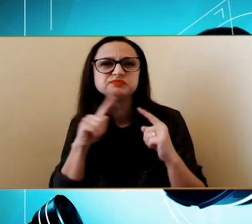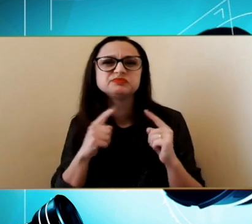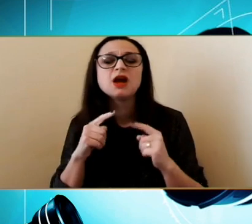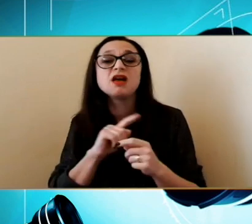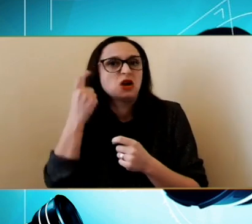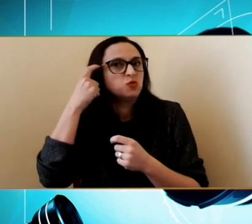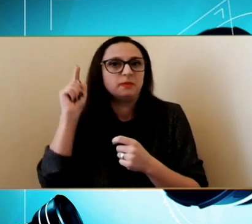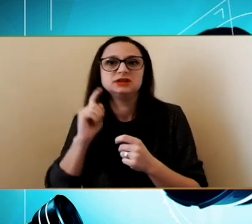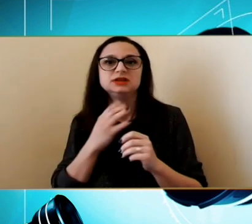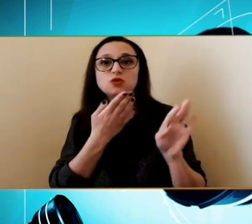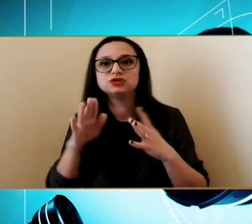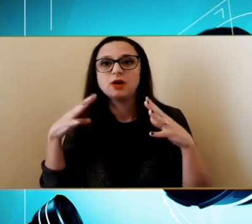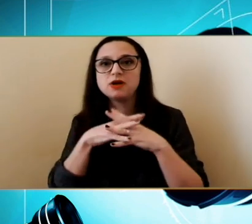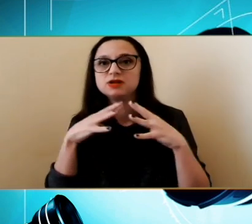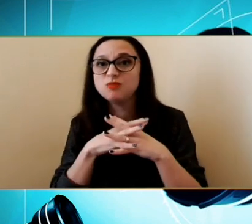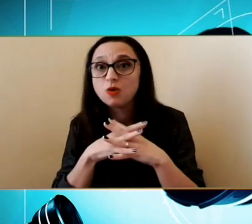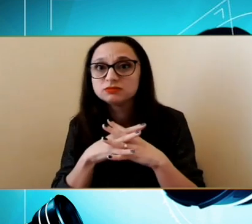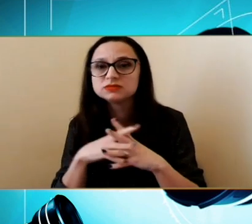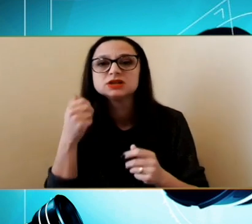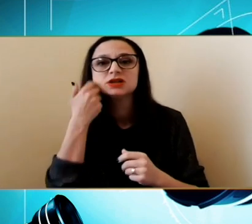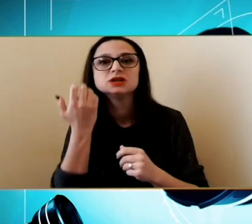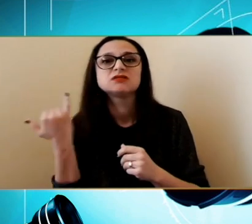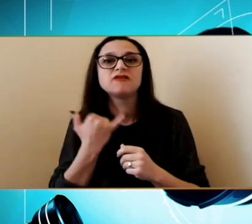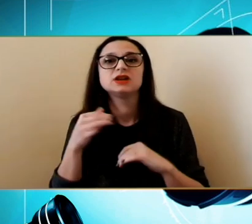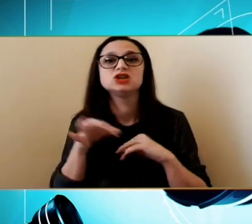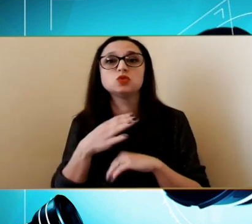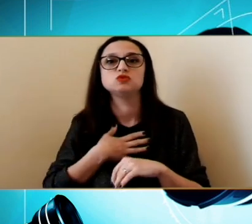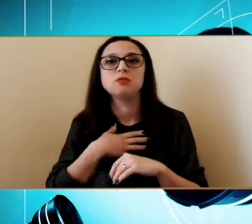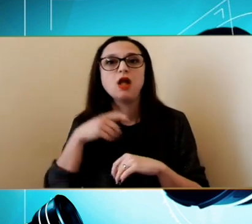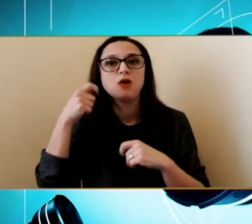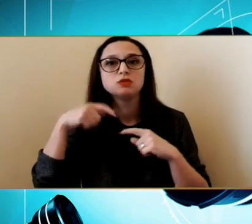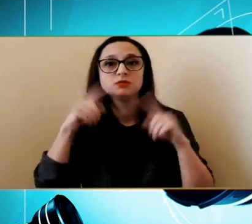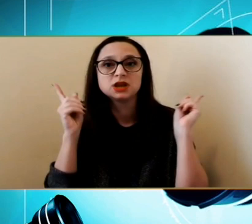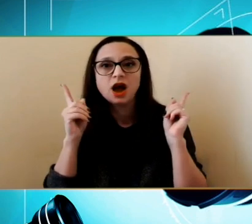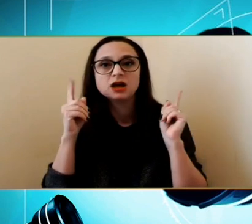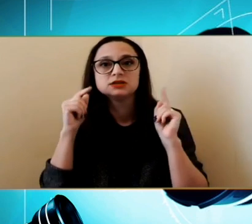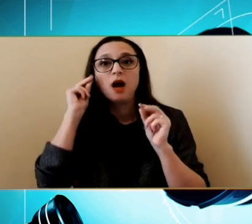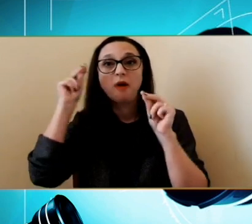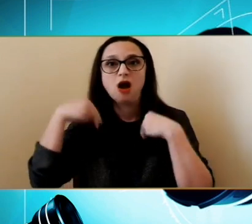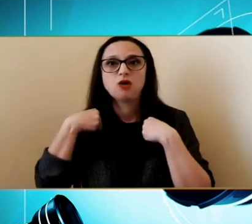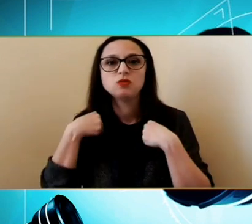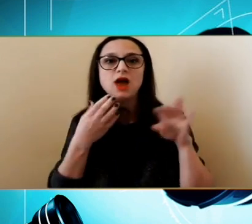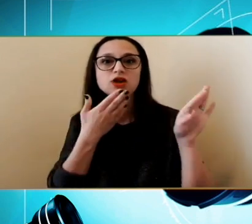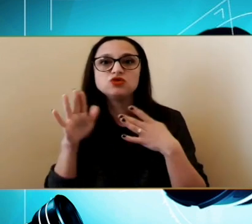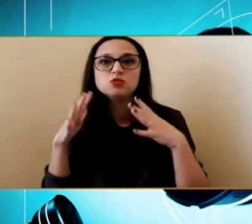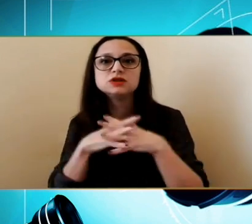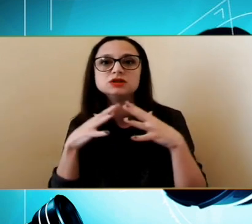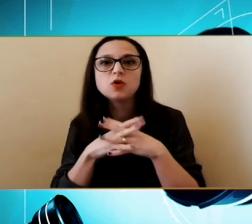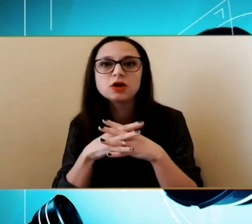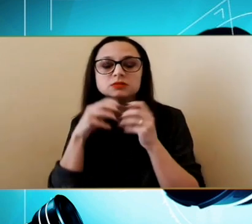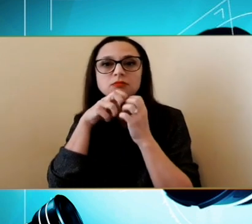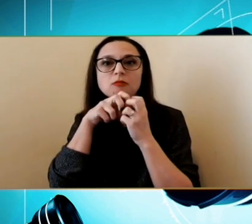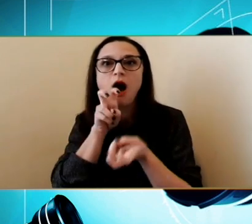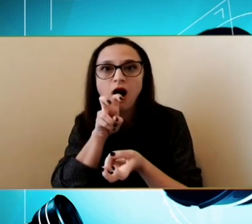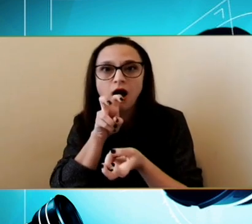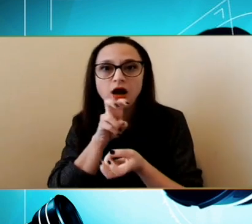Războiul Și când a venit Soțul meu dimineața Să-mi zic că Că a început războiul Am rămas mută N-am mai